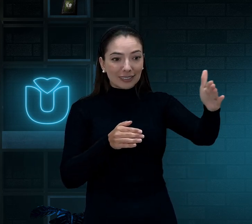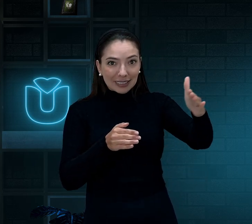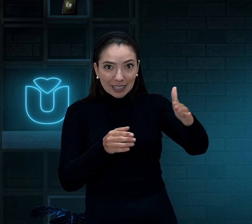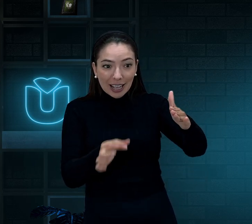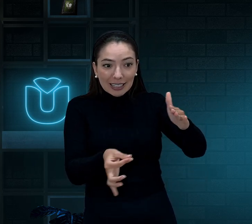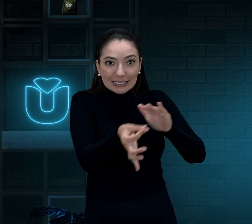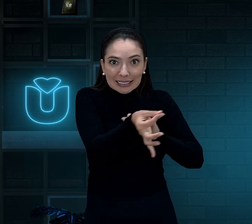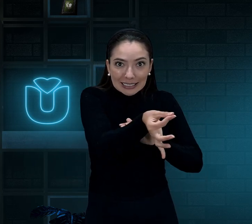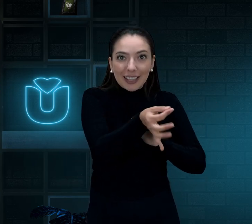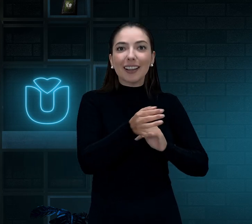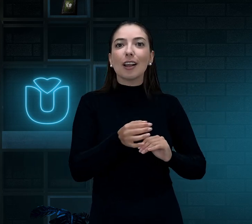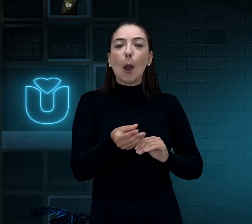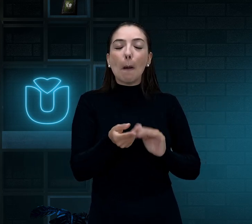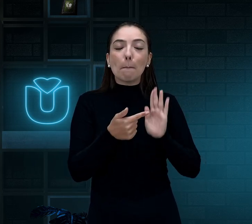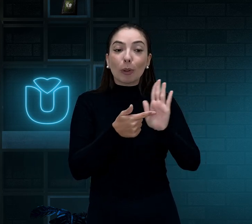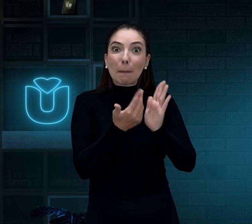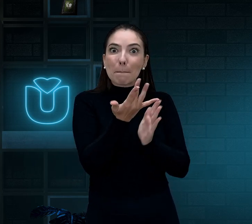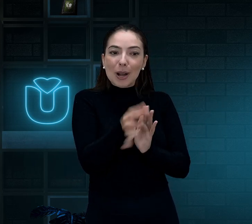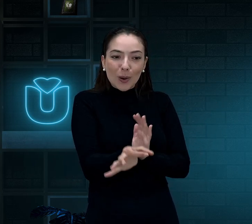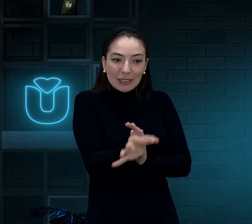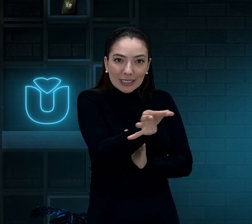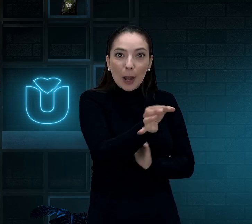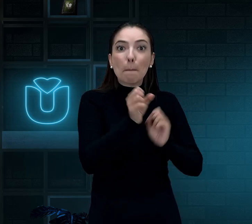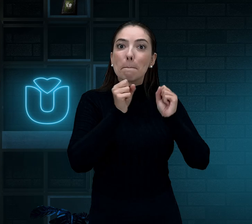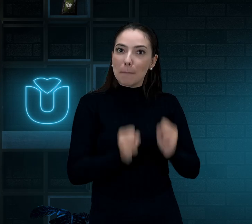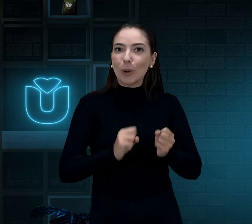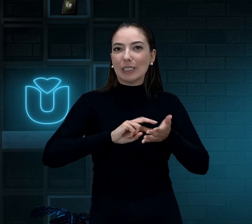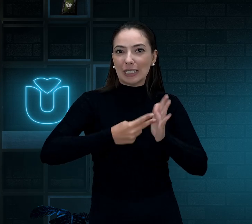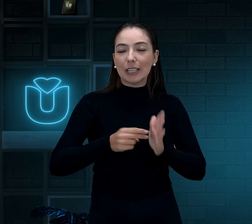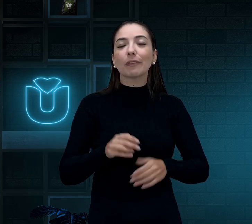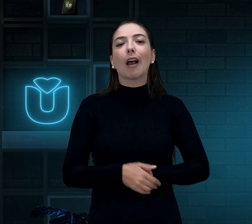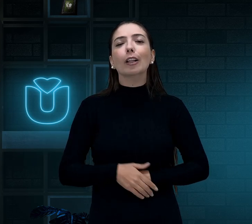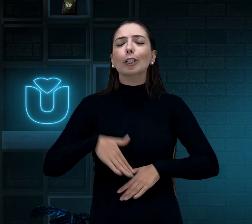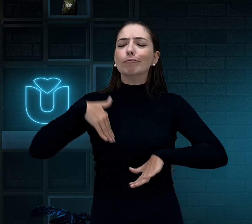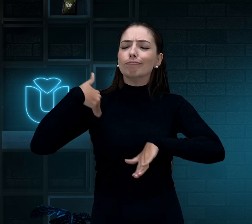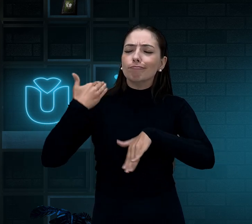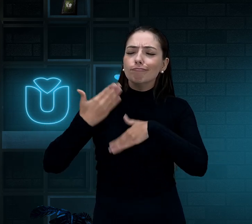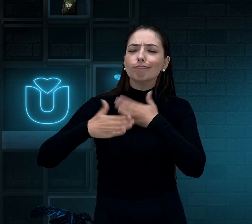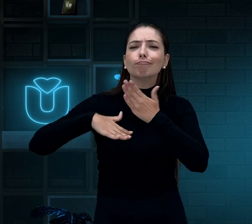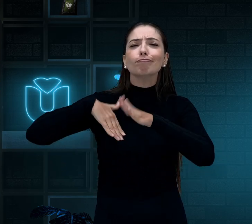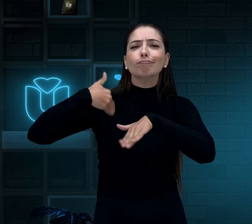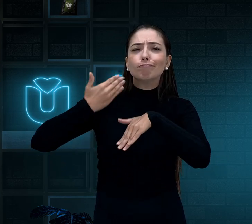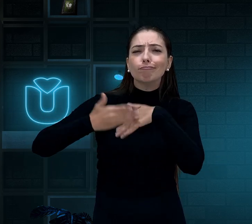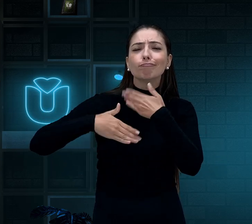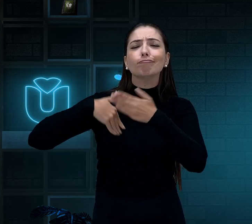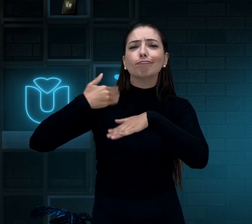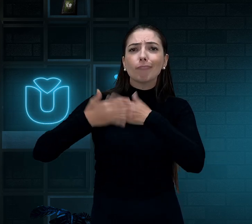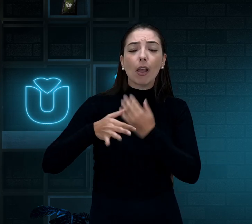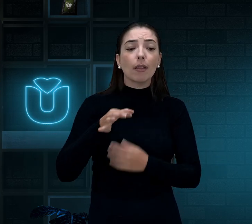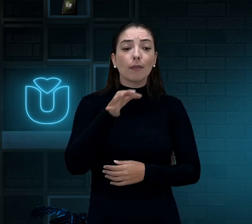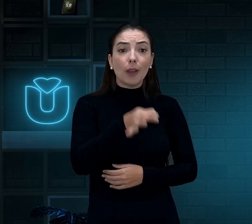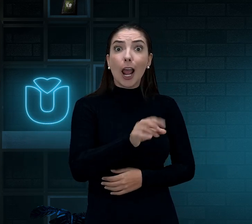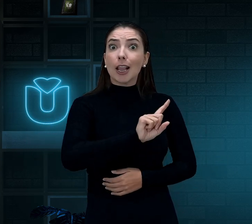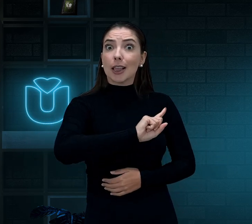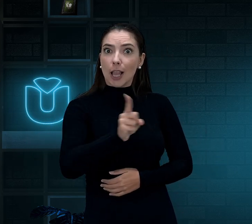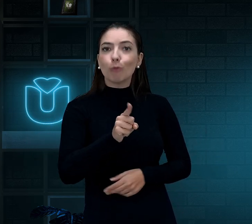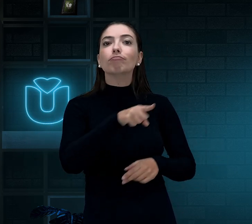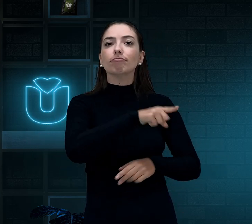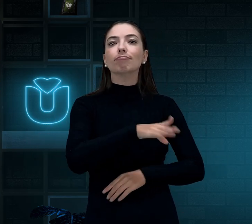tu aproxima o petisco e ele come. Pode! Com o passar do tempo, tu coloca o petisco, sinaliza não,